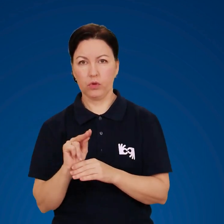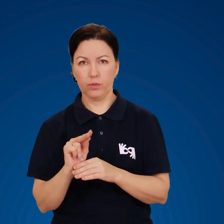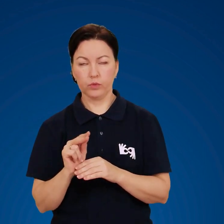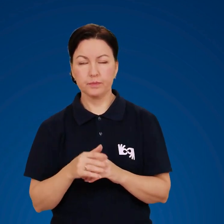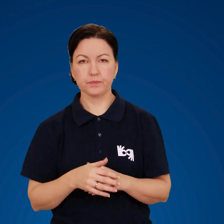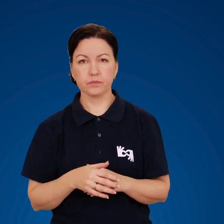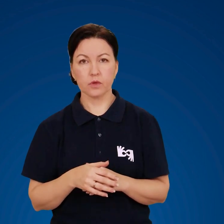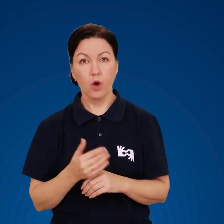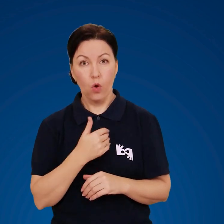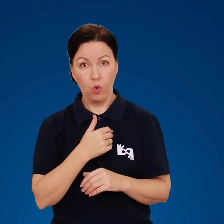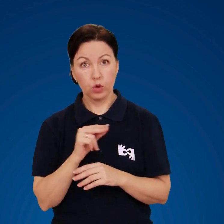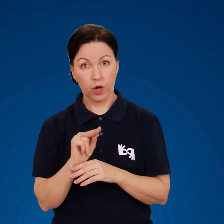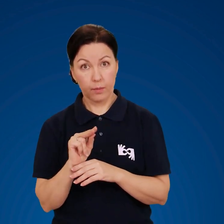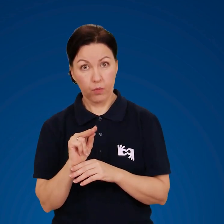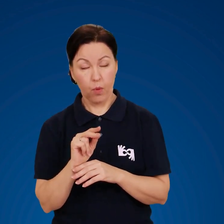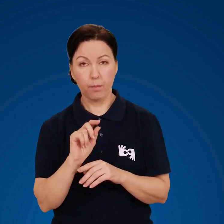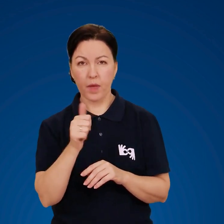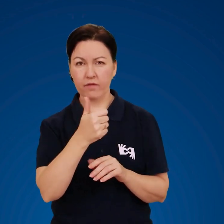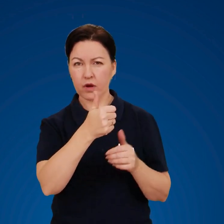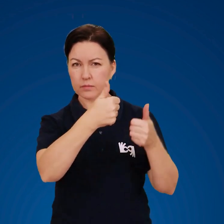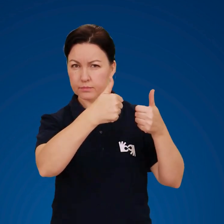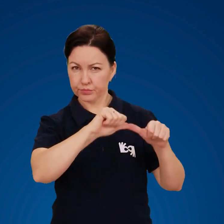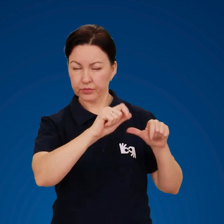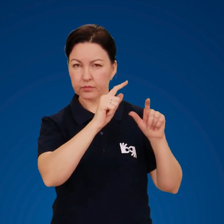робіт мережу необхідно здеструмити.